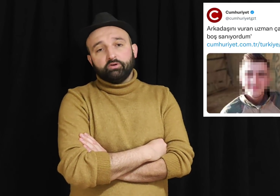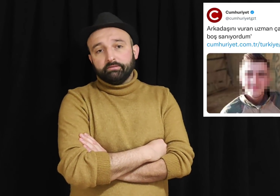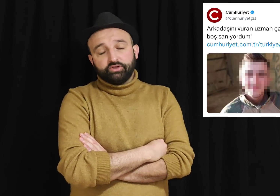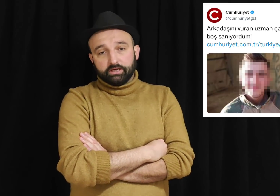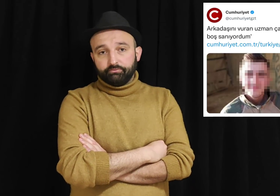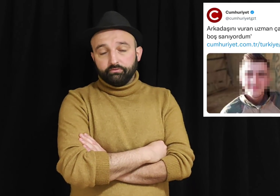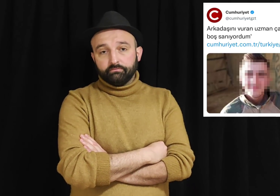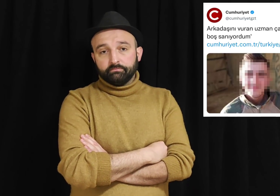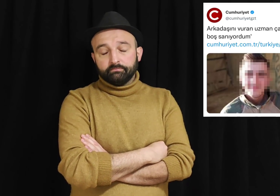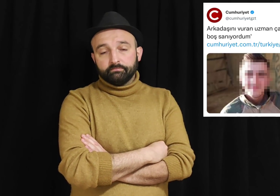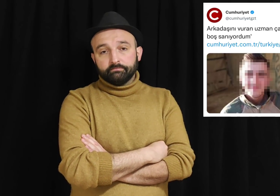böyle bir şey yapıyorsun?